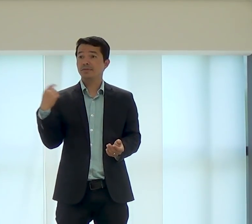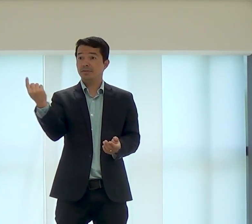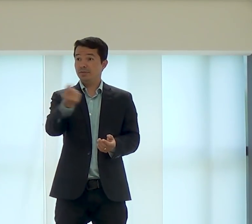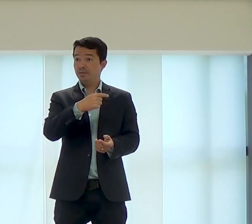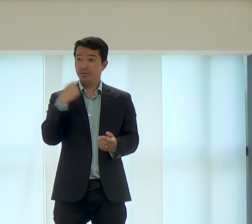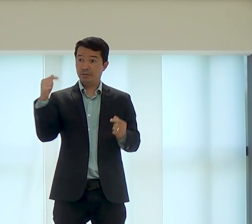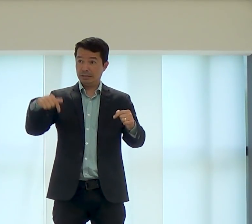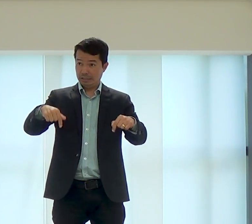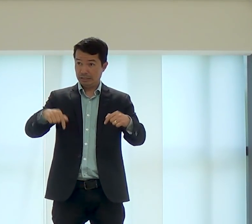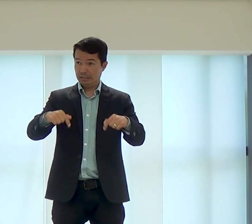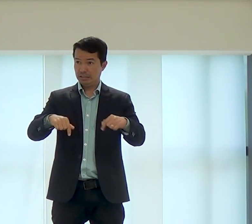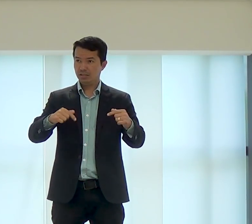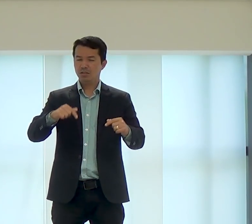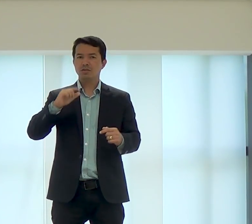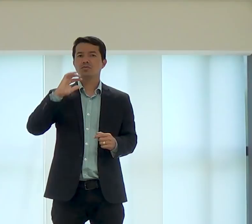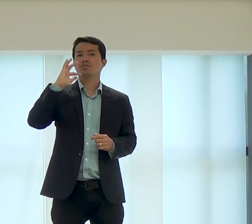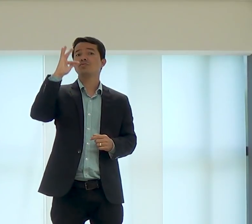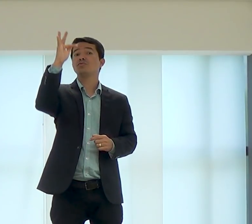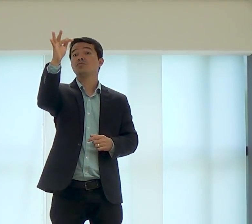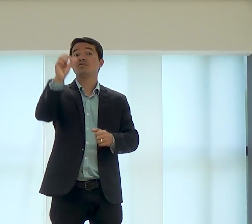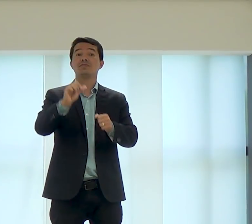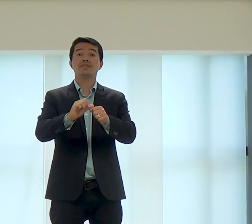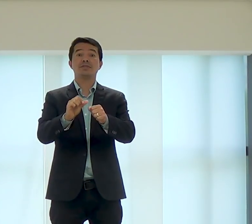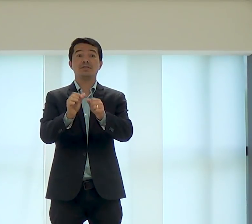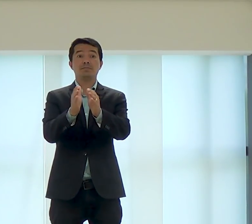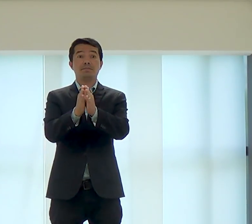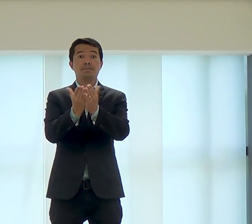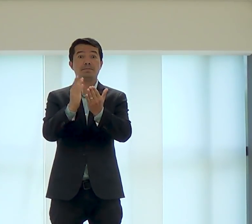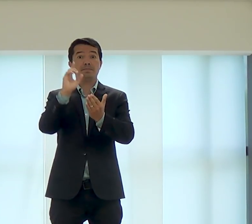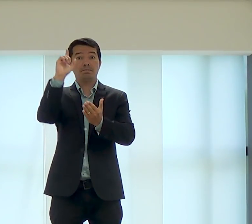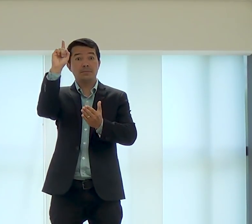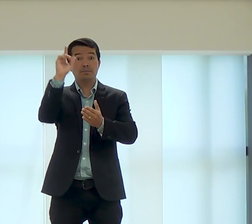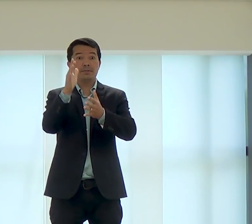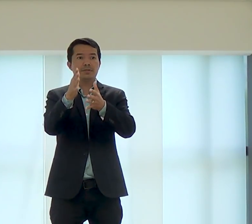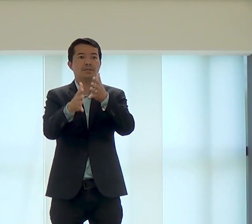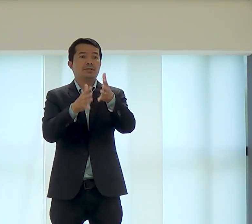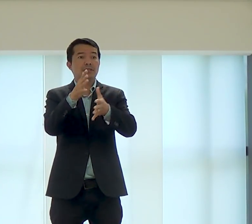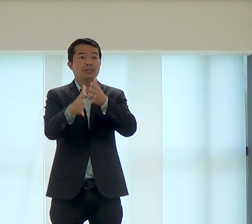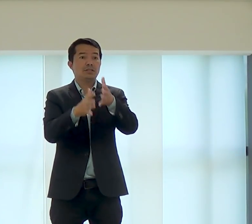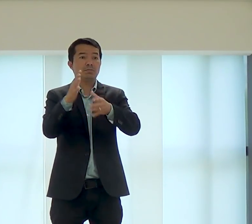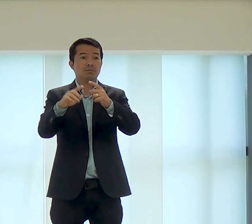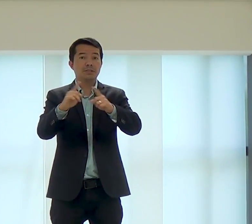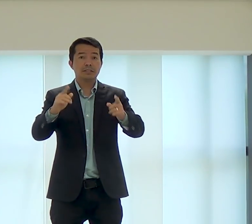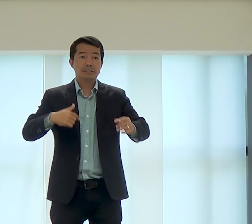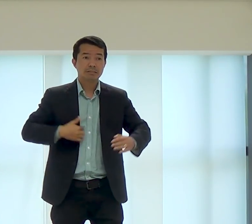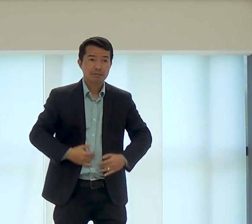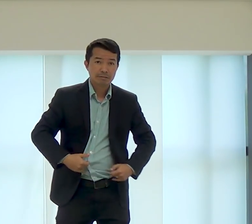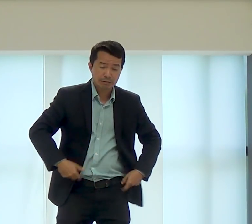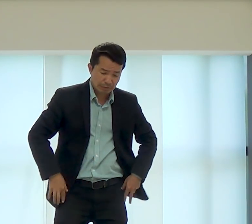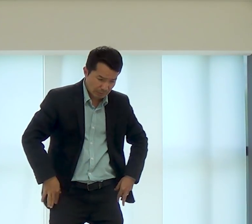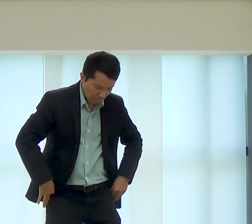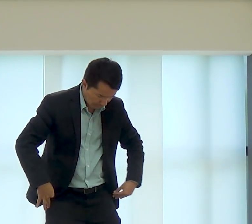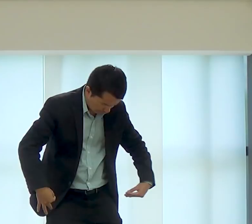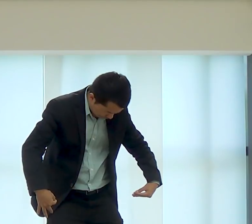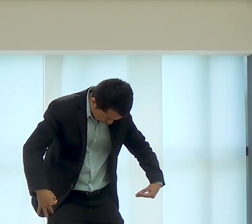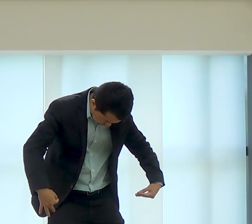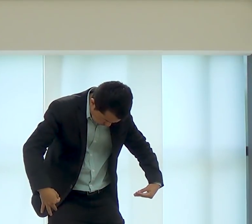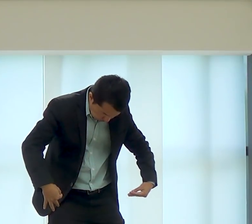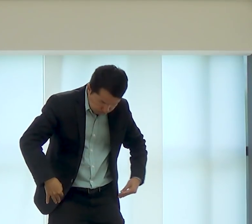missionária, para ajudar com coisas que são da obra do Senhor, aqui nós temos um projeto